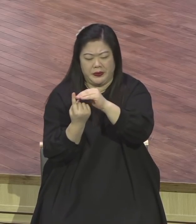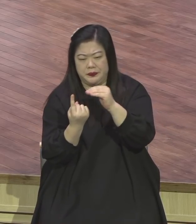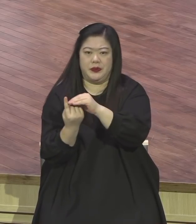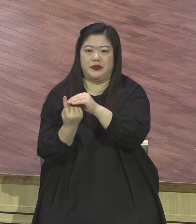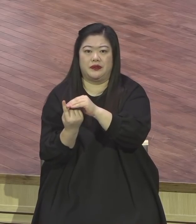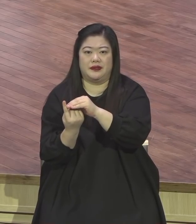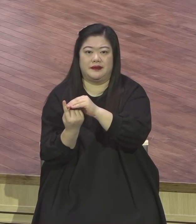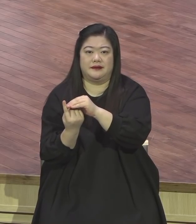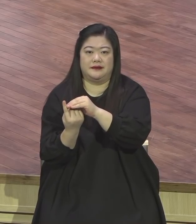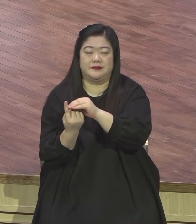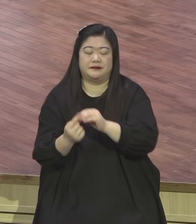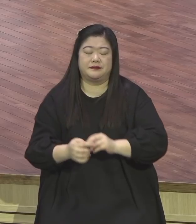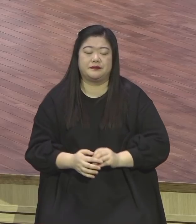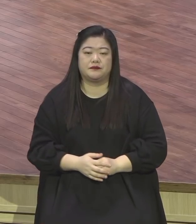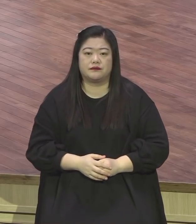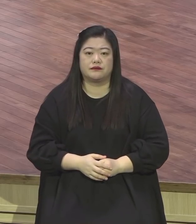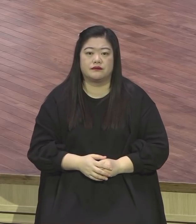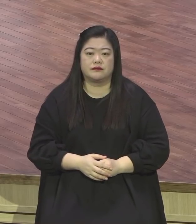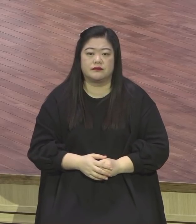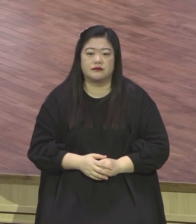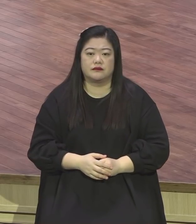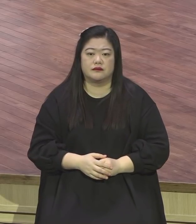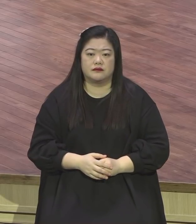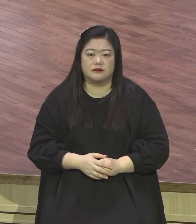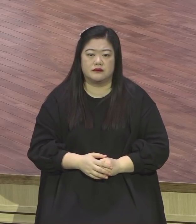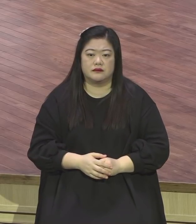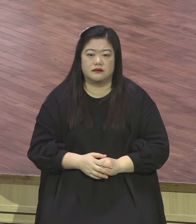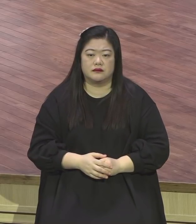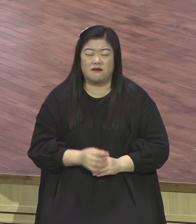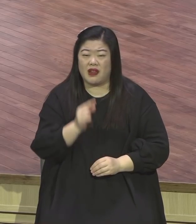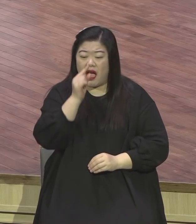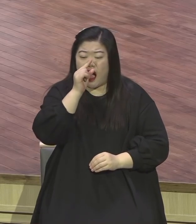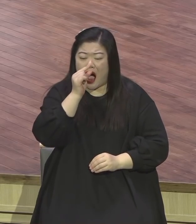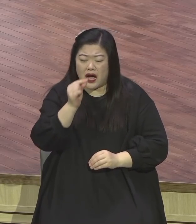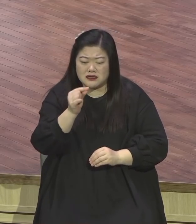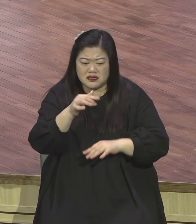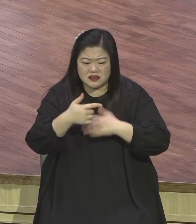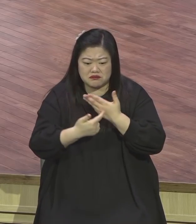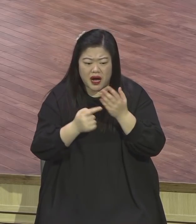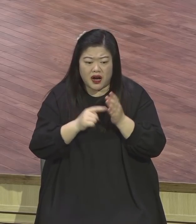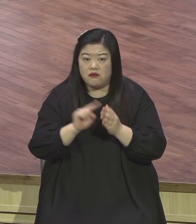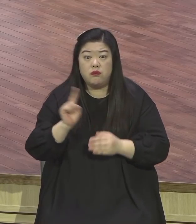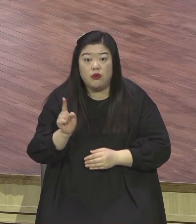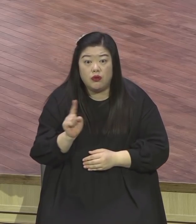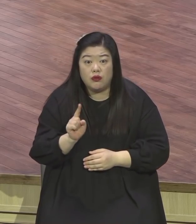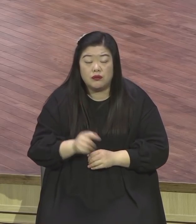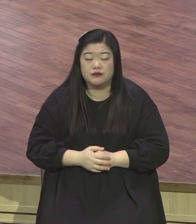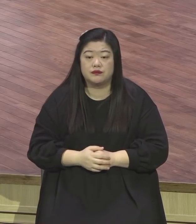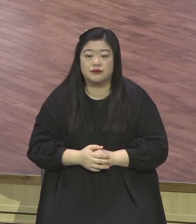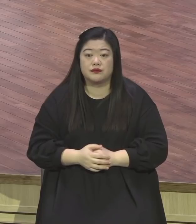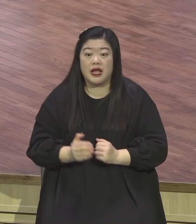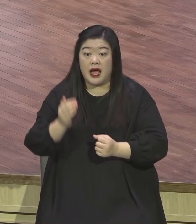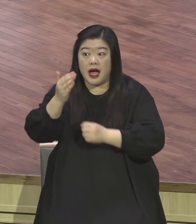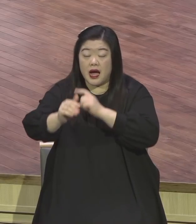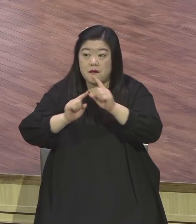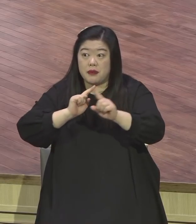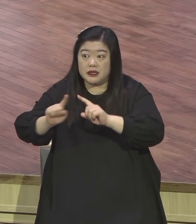상태 이거 뭐냐면 말씀을 듣고 어느 정도 자라긴 합니다 말씀을